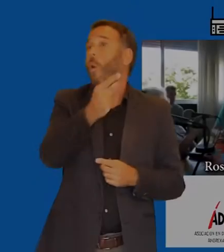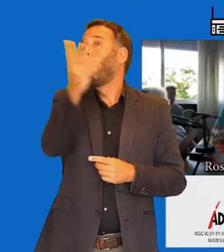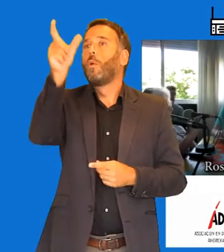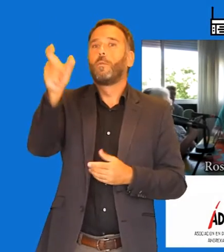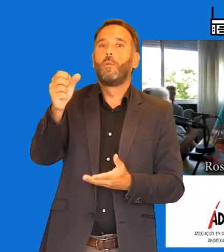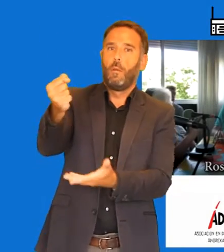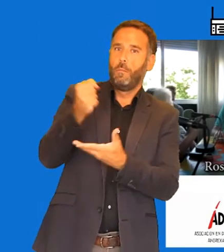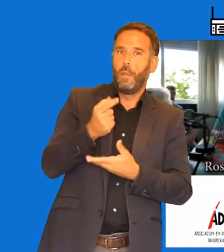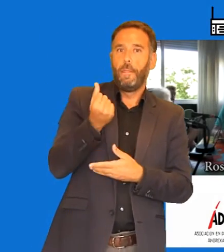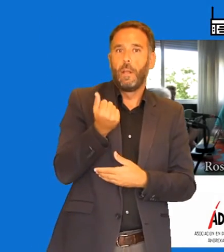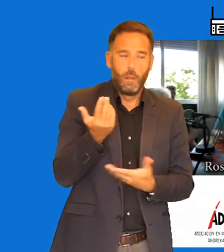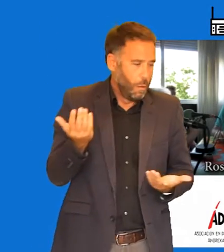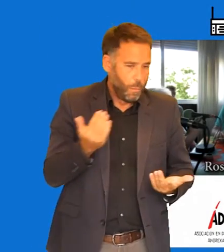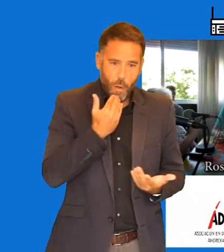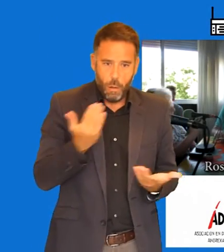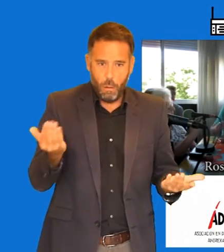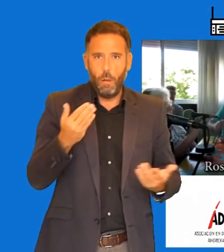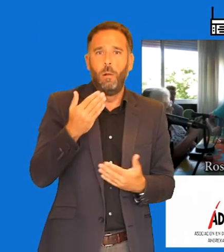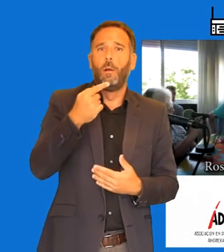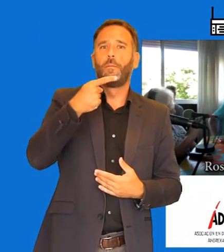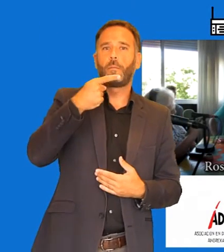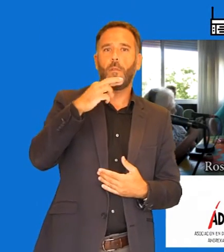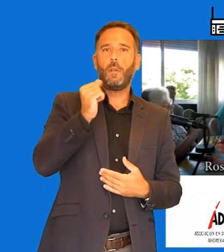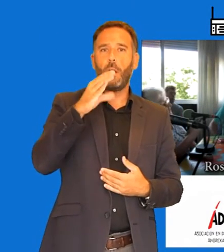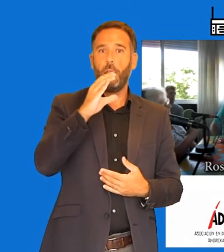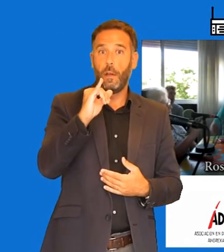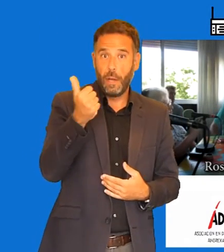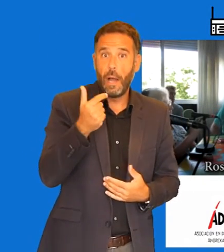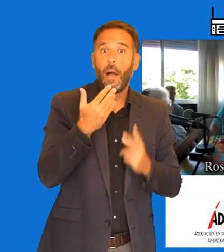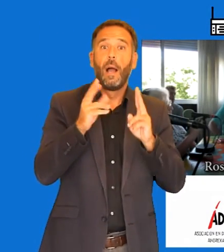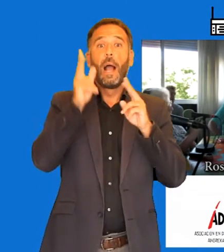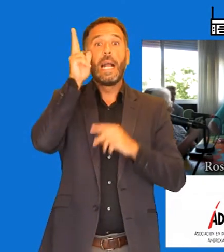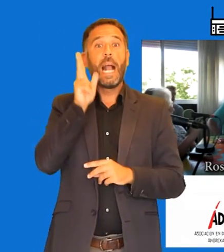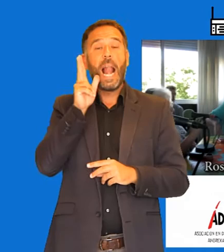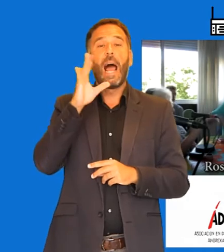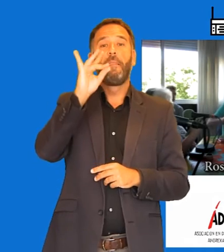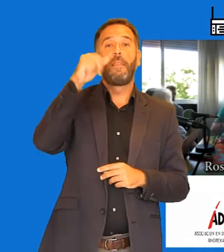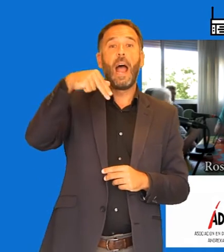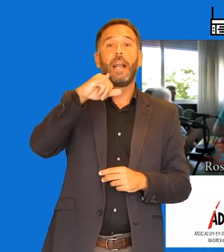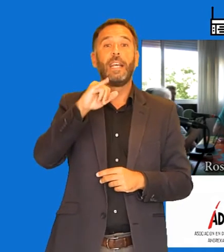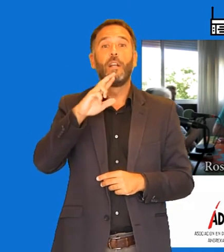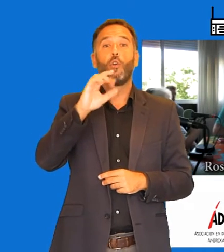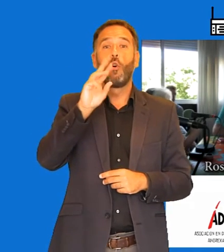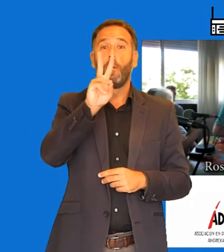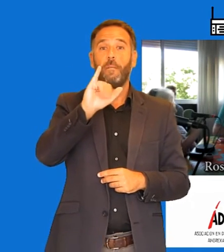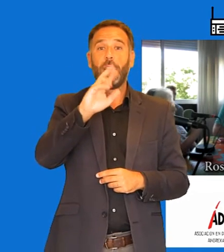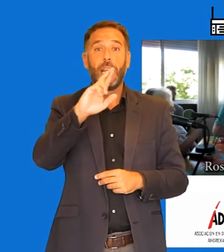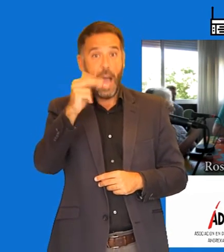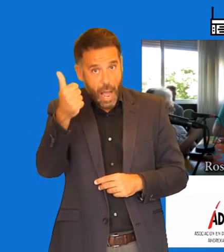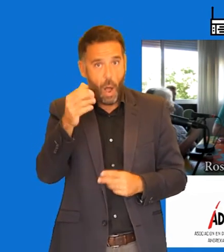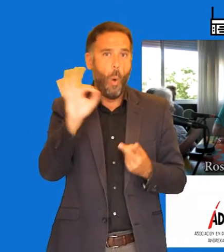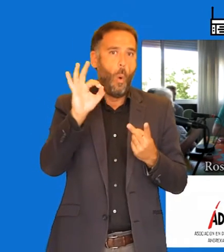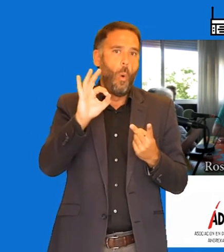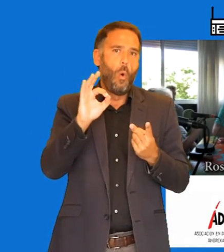¿no? Entonces, por ejemplo, gracias a las galas de Dani Rovira, ¿vale? Tanto Dani Rovira como sus